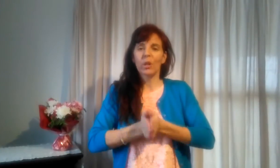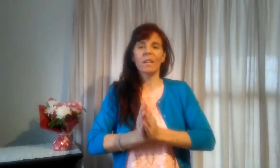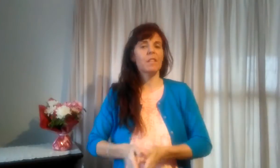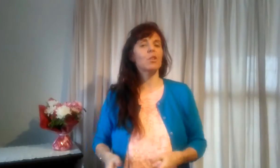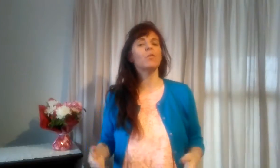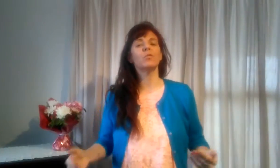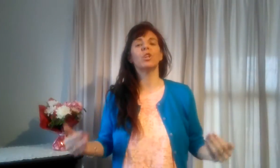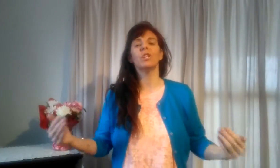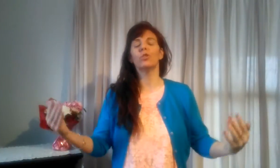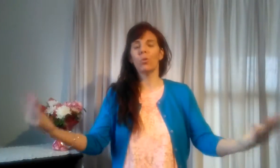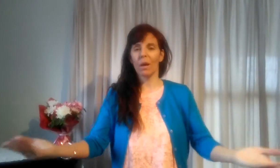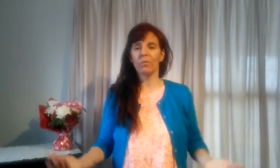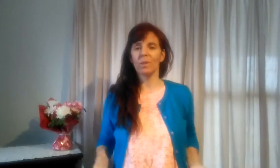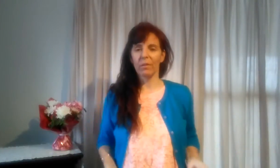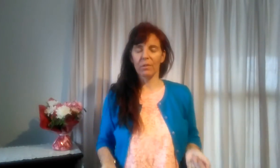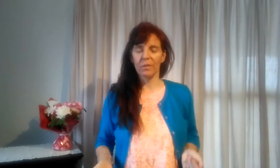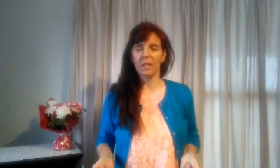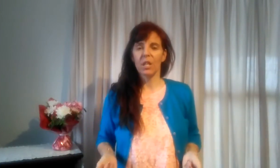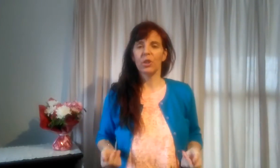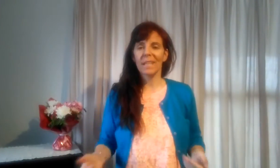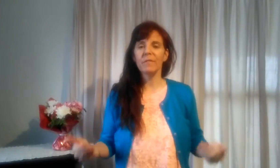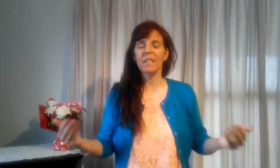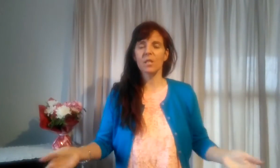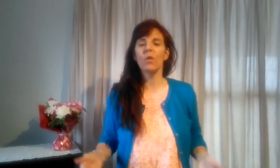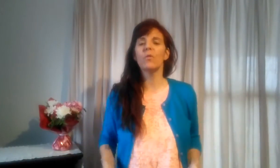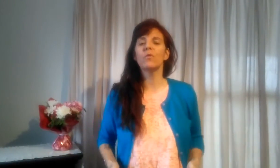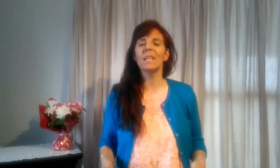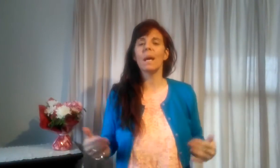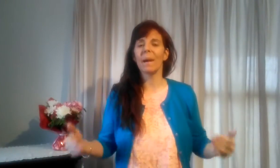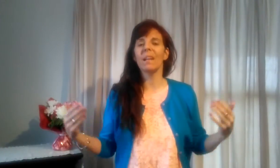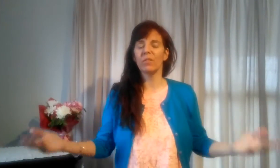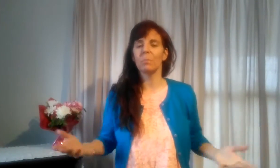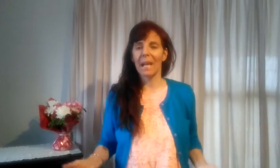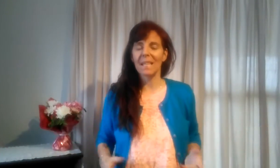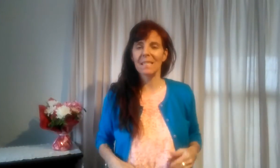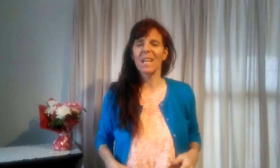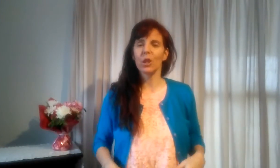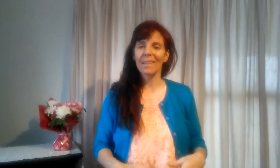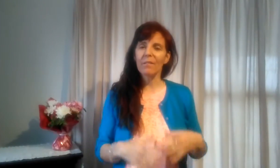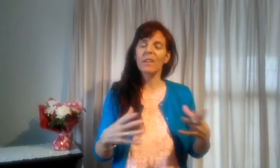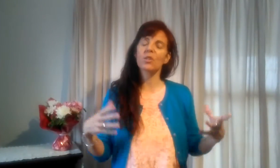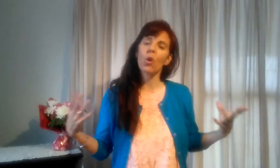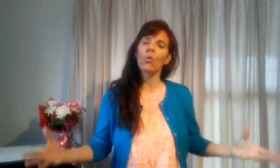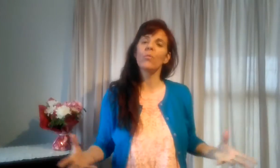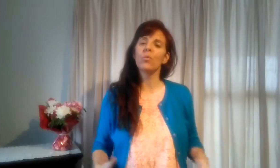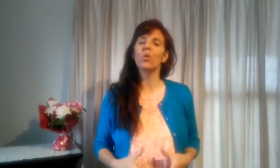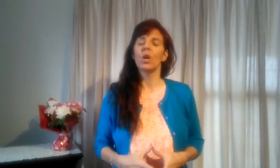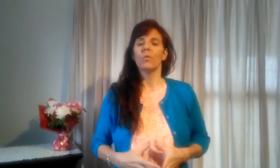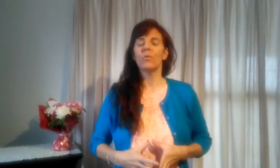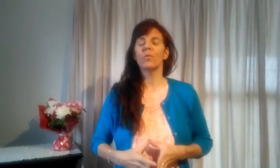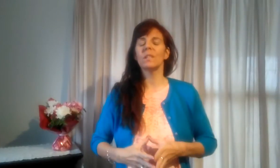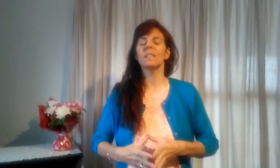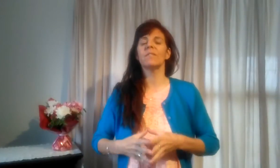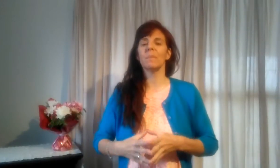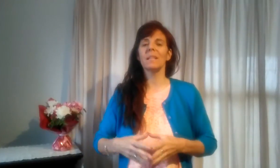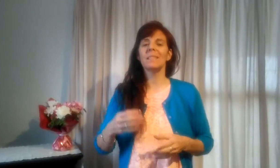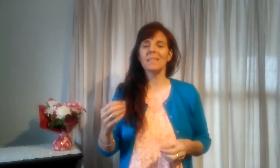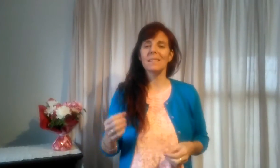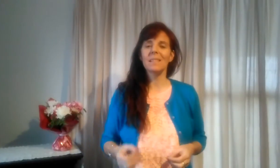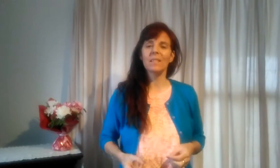De quelle façon vous vous donnez le droit à vous dans votre vie. De quelle façon vous voulez la prendre votre place. De quelle façon vous voulez vraiment décider